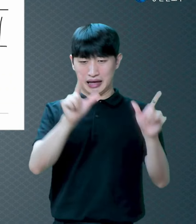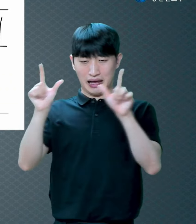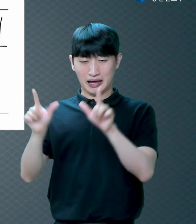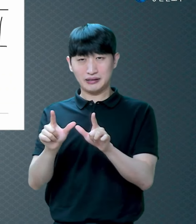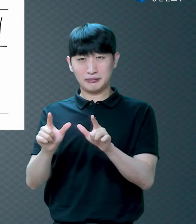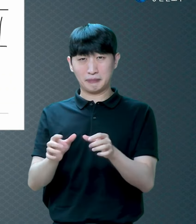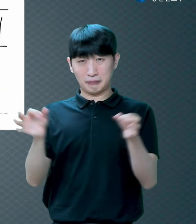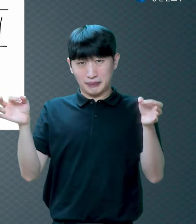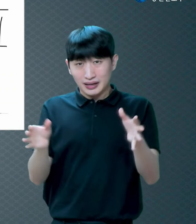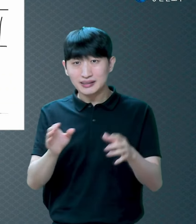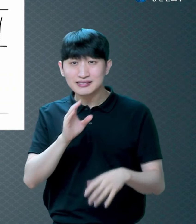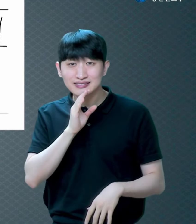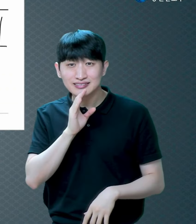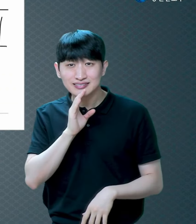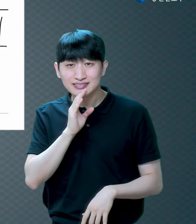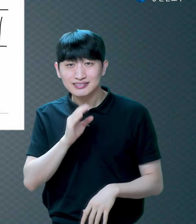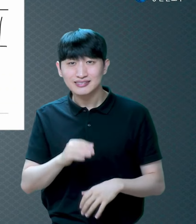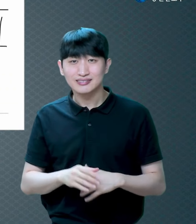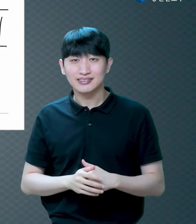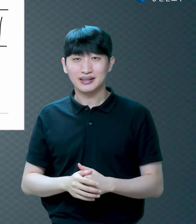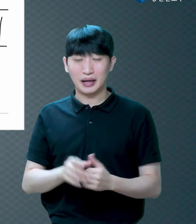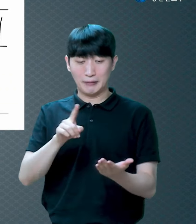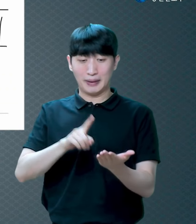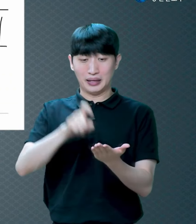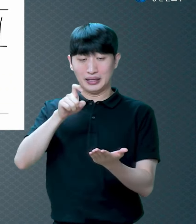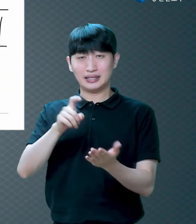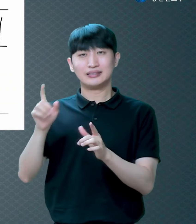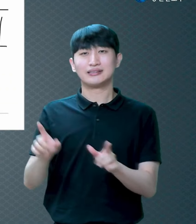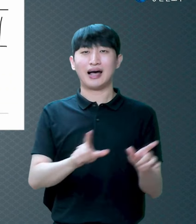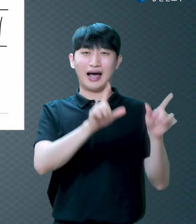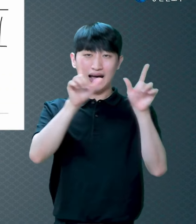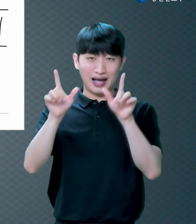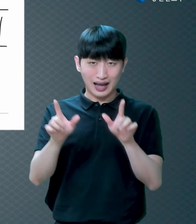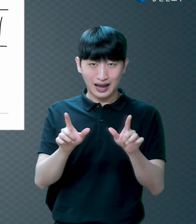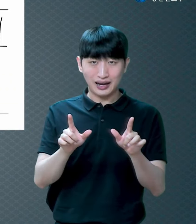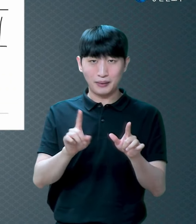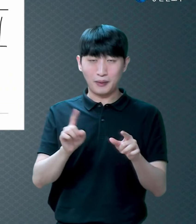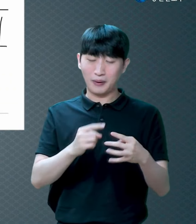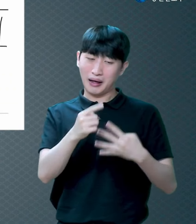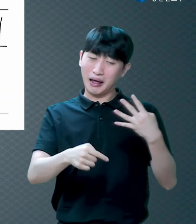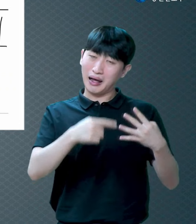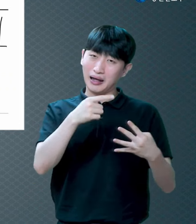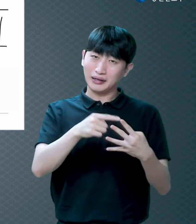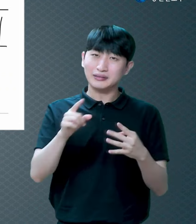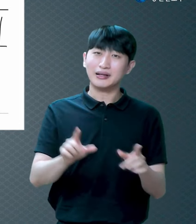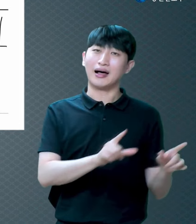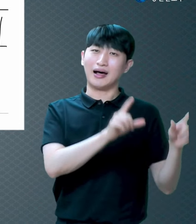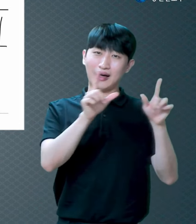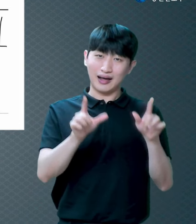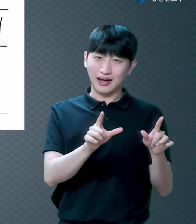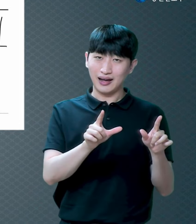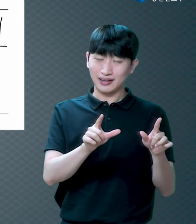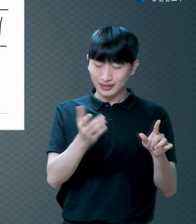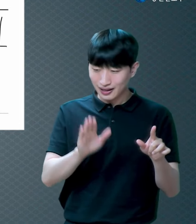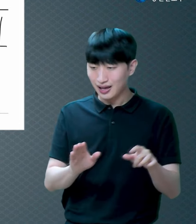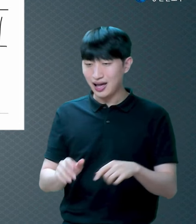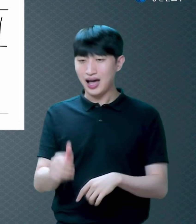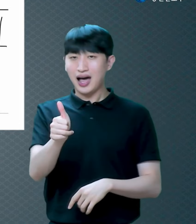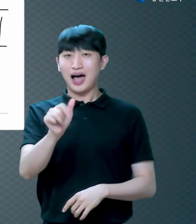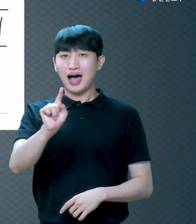메뚜기가 하루살이하고 놀았어요 하루살이는 며칠 산대요